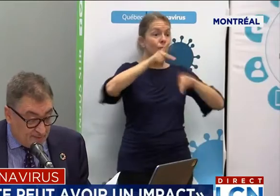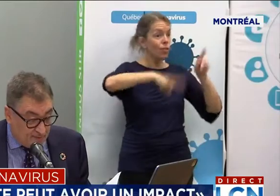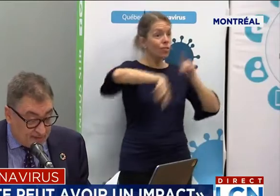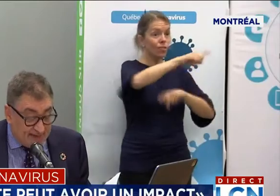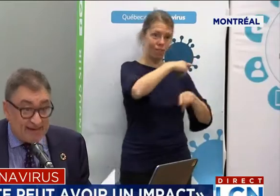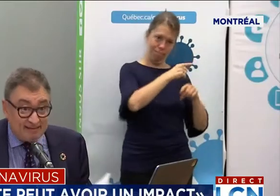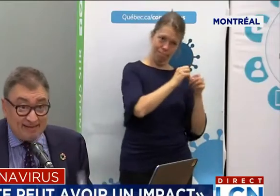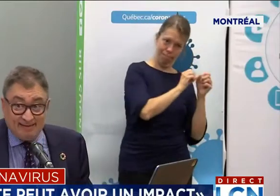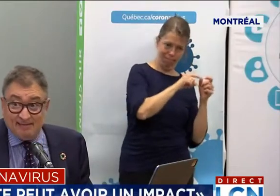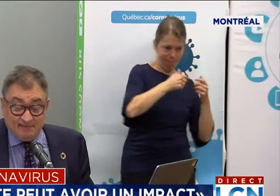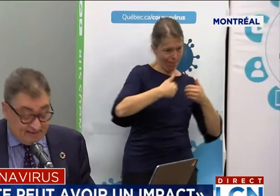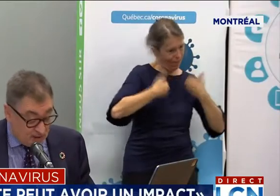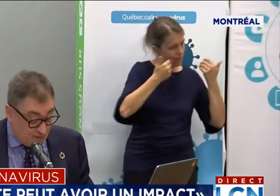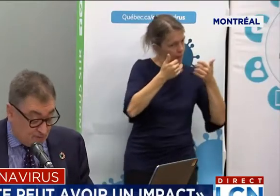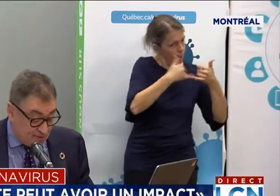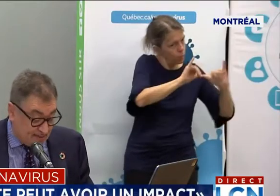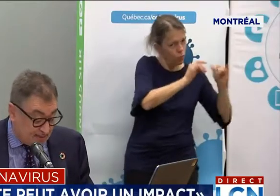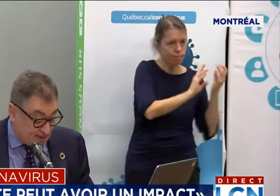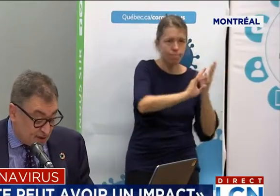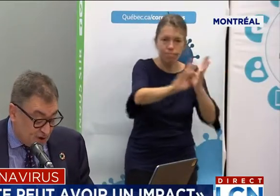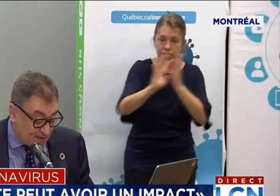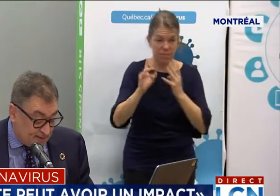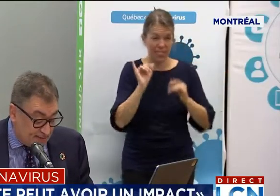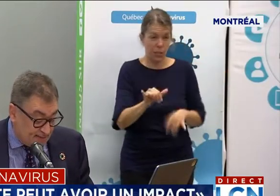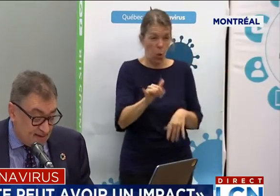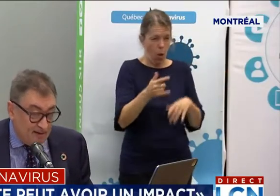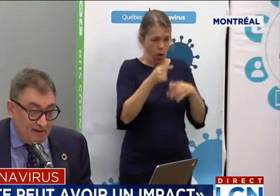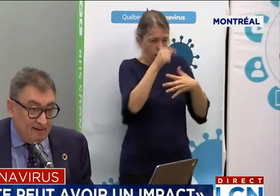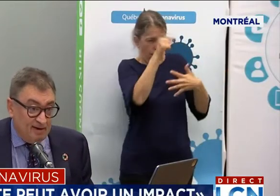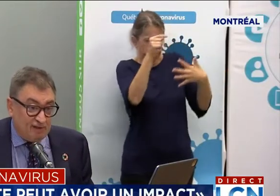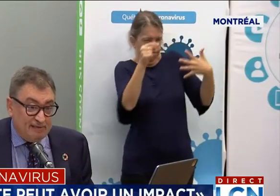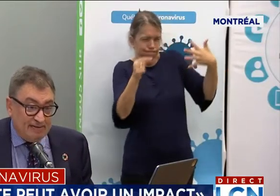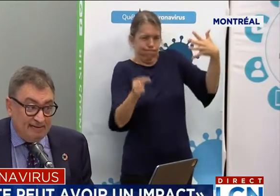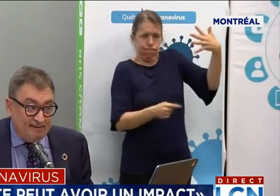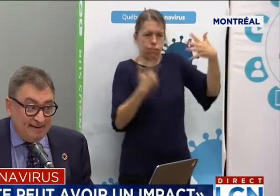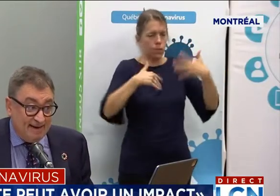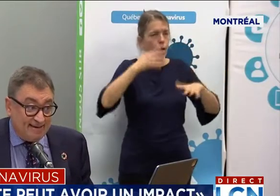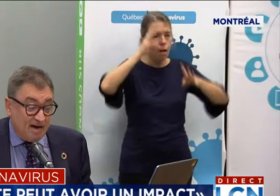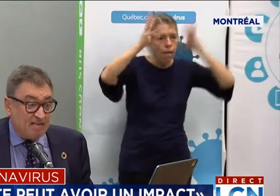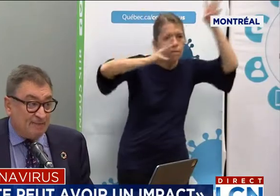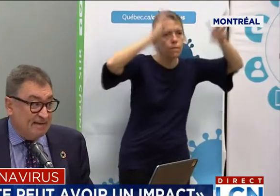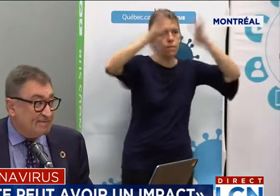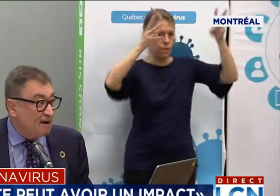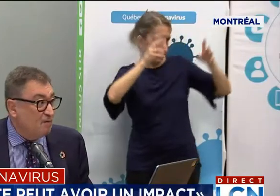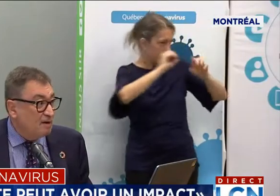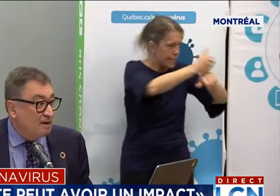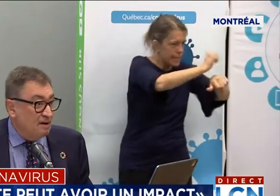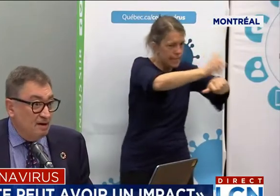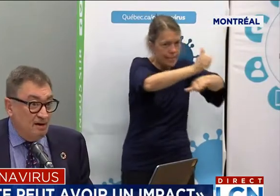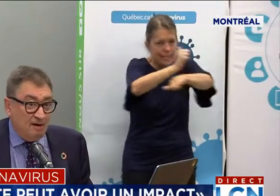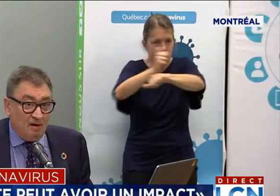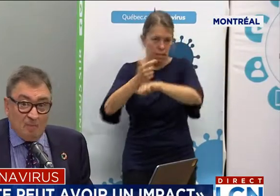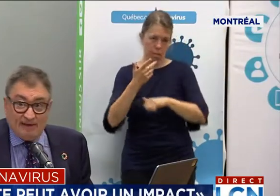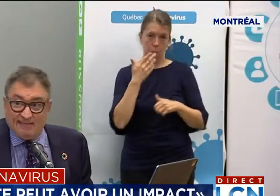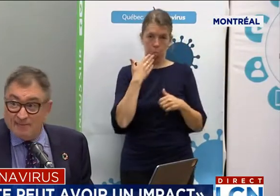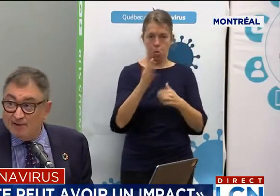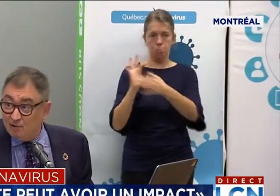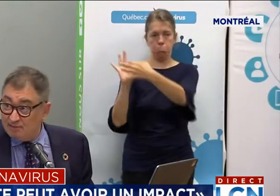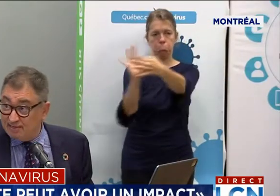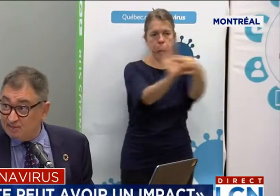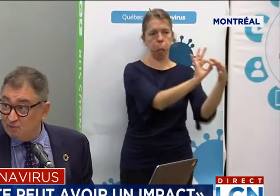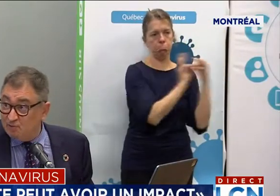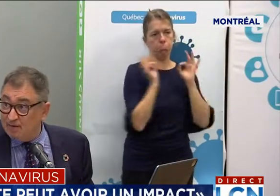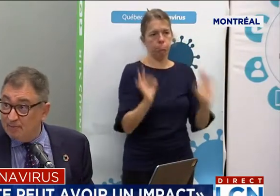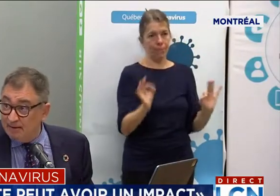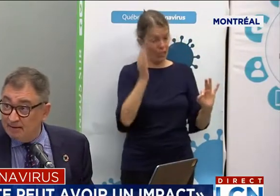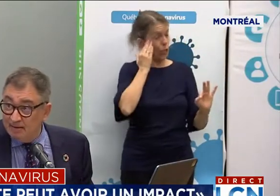Montréal ont fait preuve d'une très grande créativité, je peux vous le dire, dans un contexte, je dirais, d'intense pression comparativement